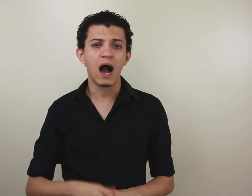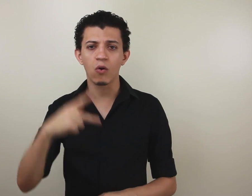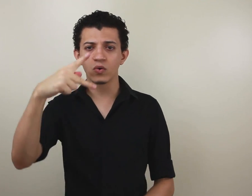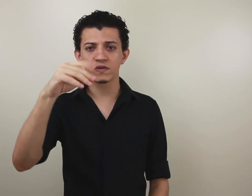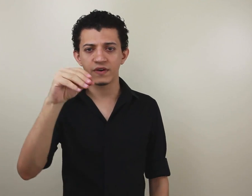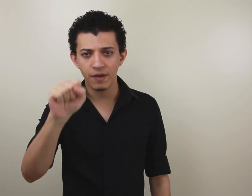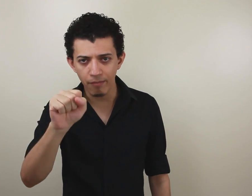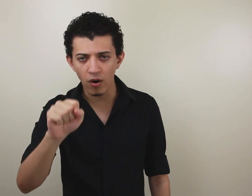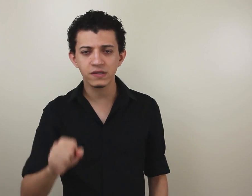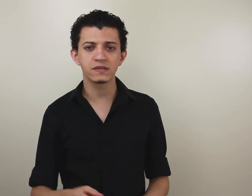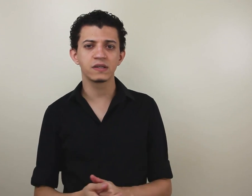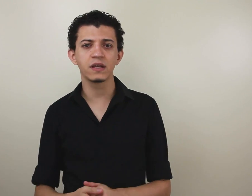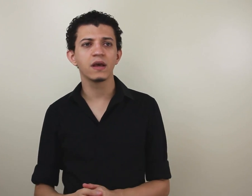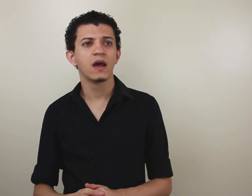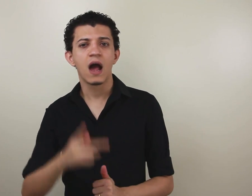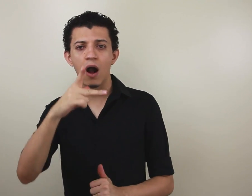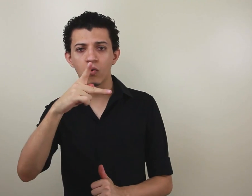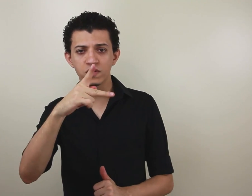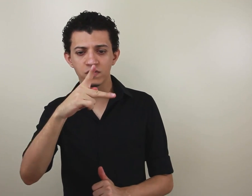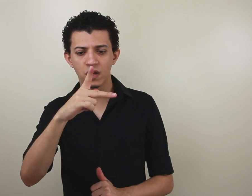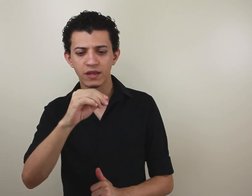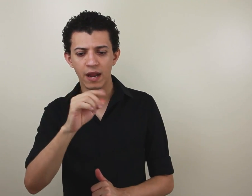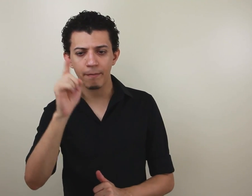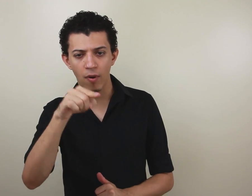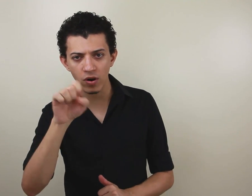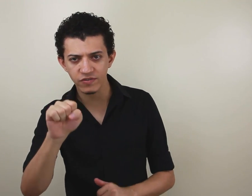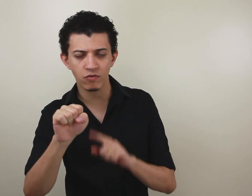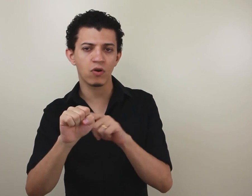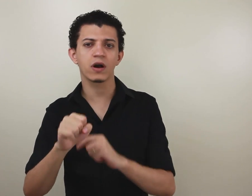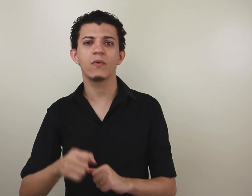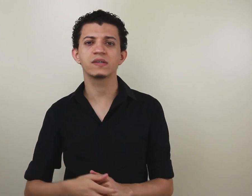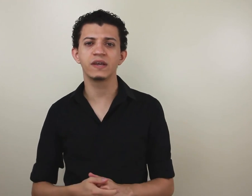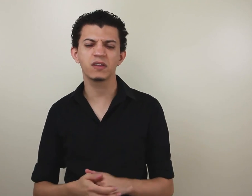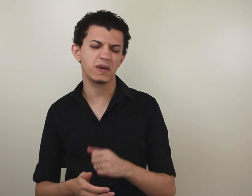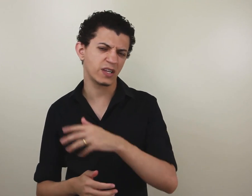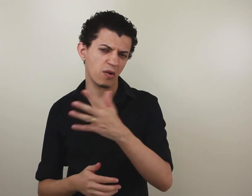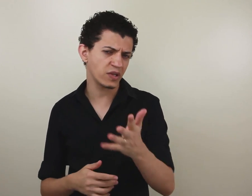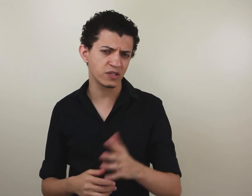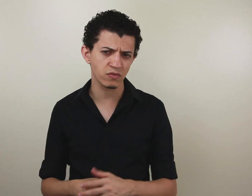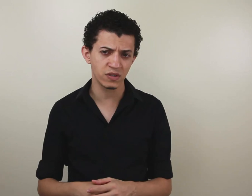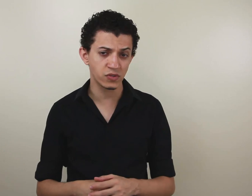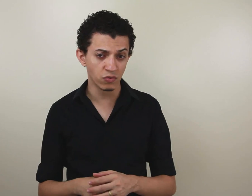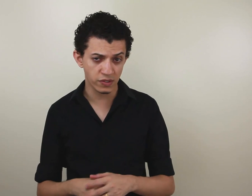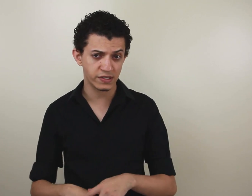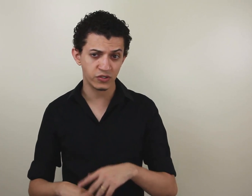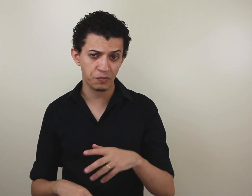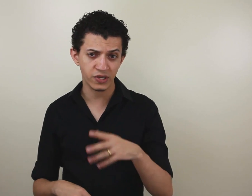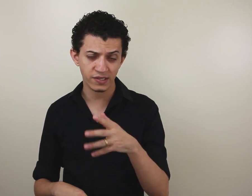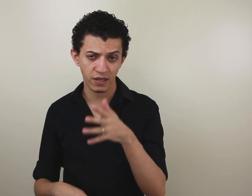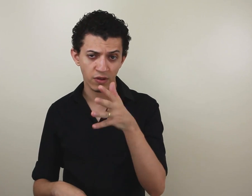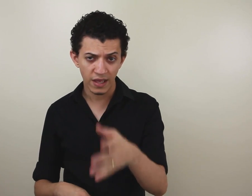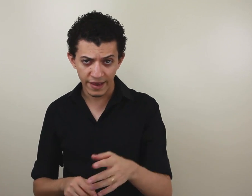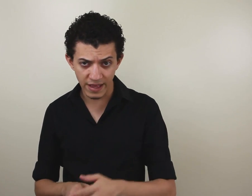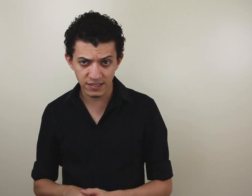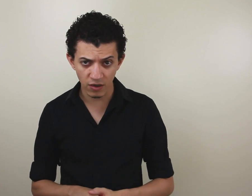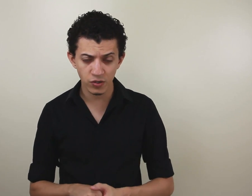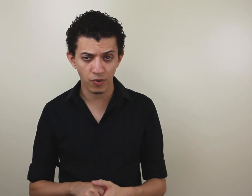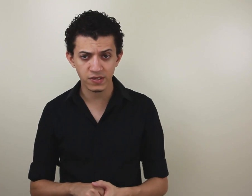Alguns vão fazer pós, assim. Alguns vão soletrar pós e vão colocar o acento, mas geralmente não se usa esse tipo de acento nesse sinal de pós